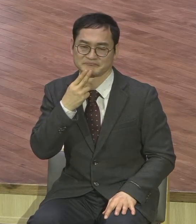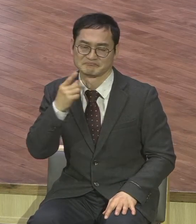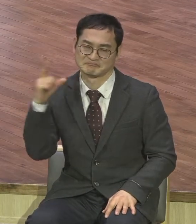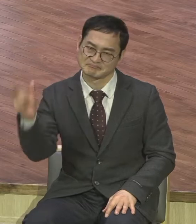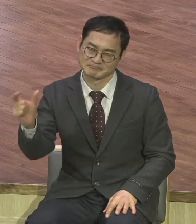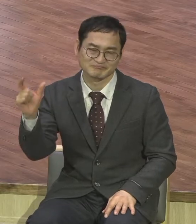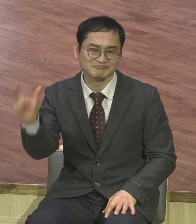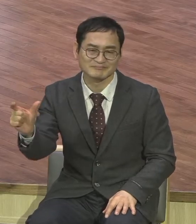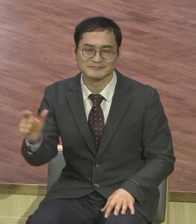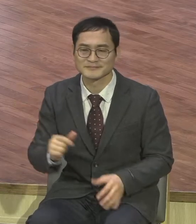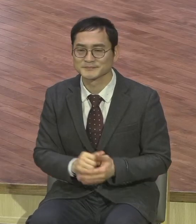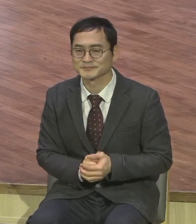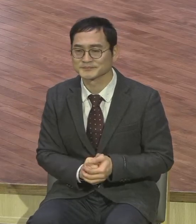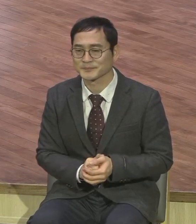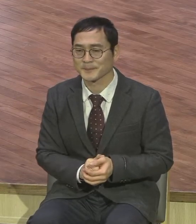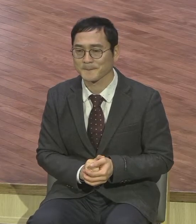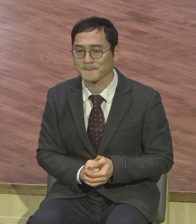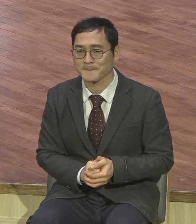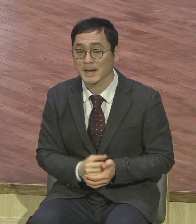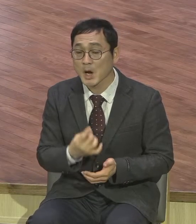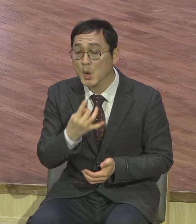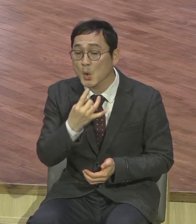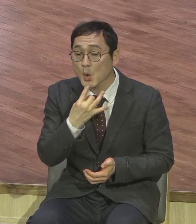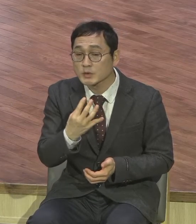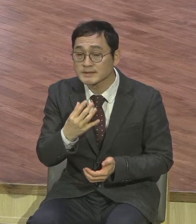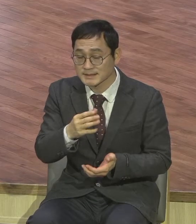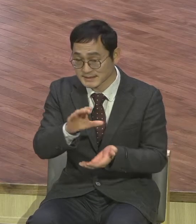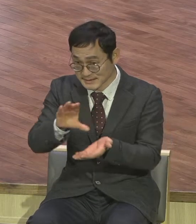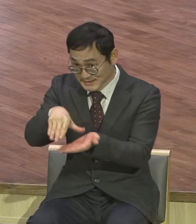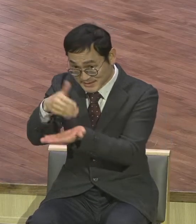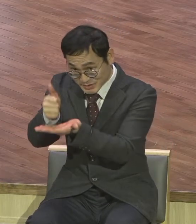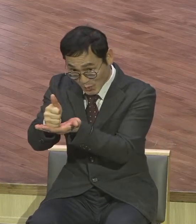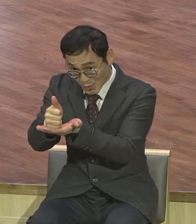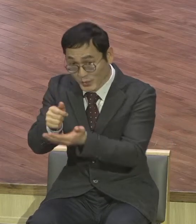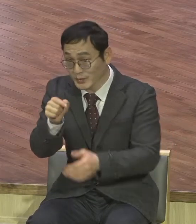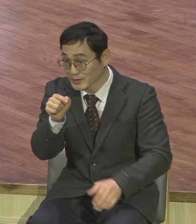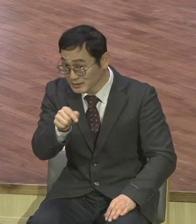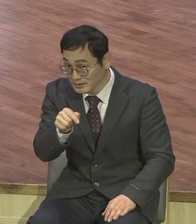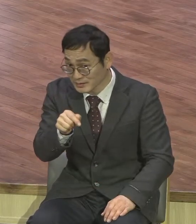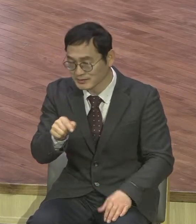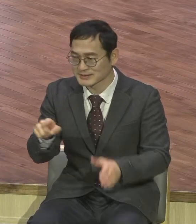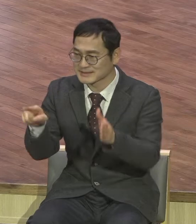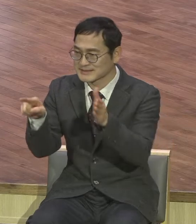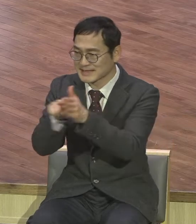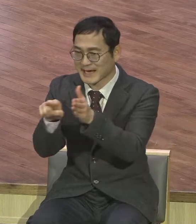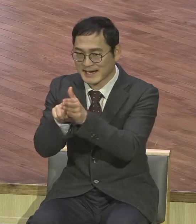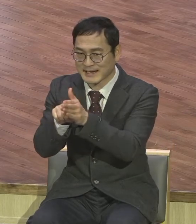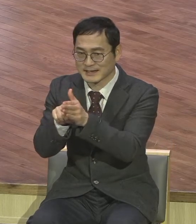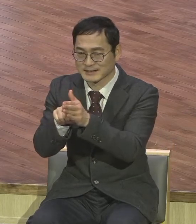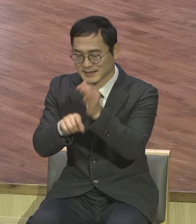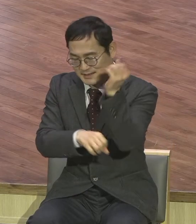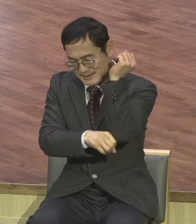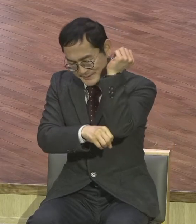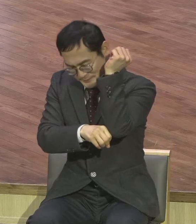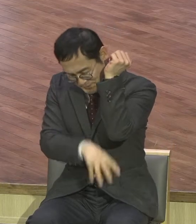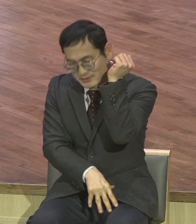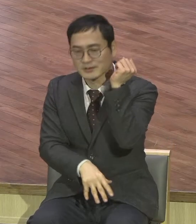오직 그리스도는요 우리 신앙의 영원한 기반이 되고 뿌리가 돼야 돼요. 골로세서